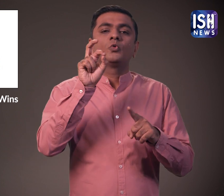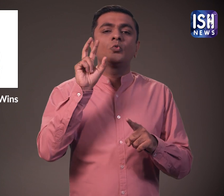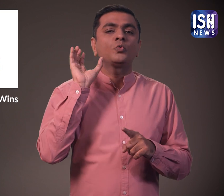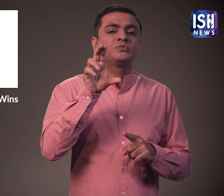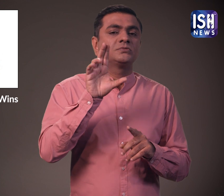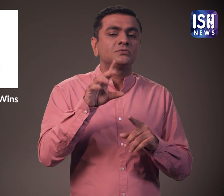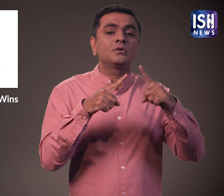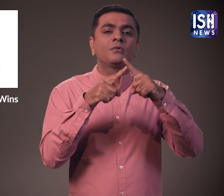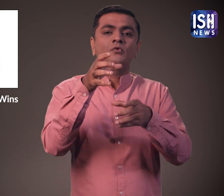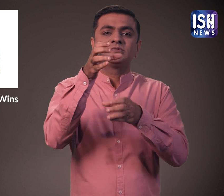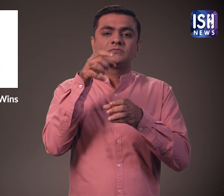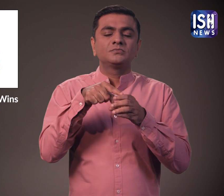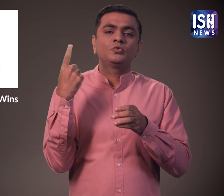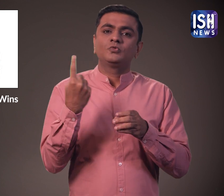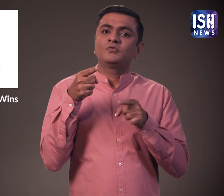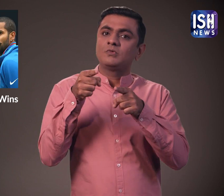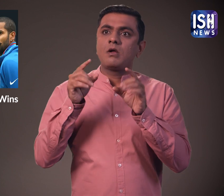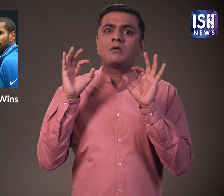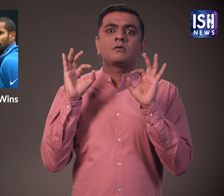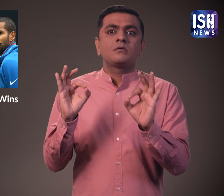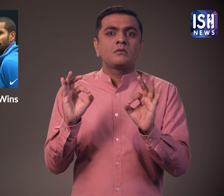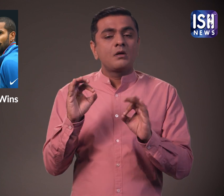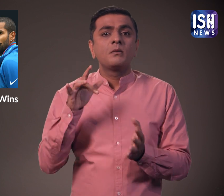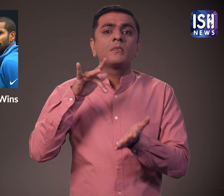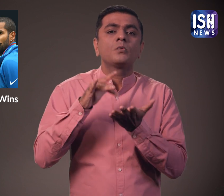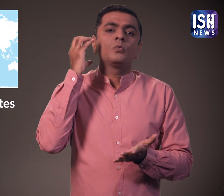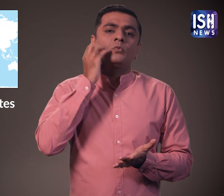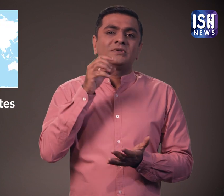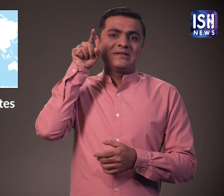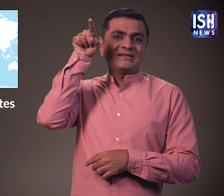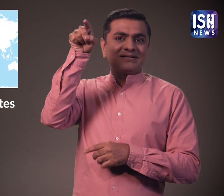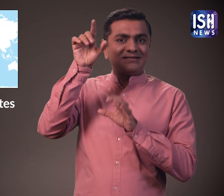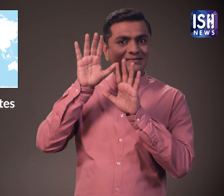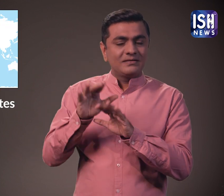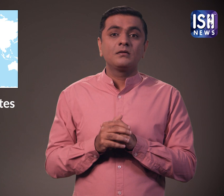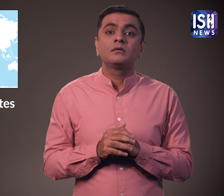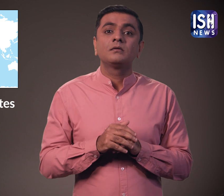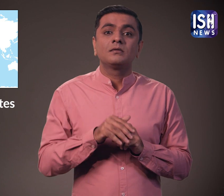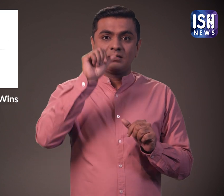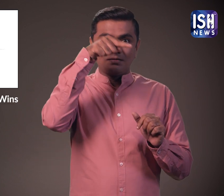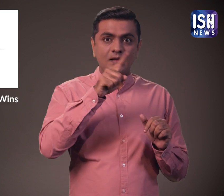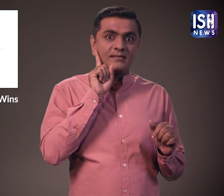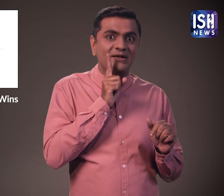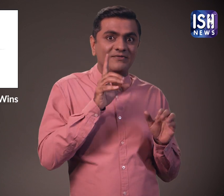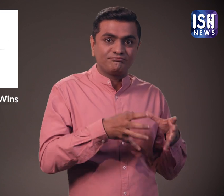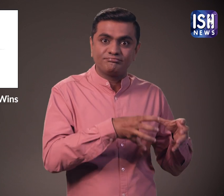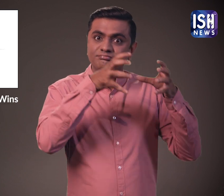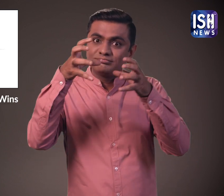गई। यह मैच UAE में हुए थे। इस आयोजन में